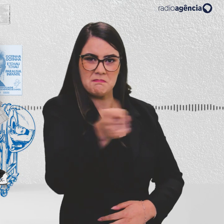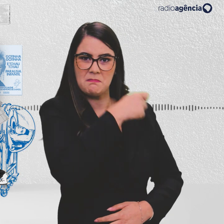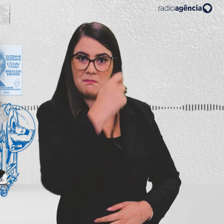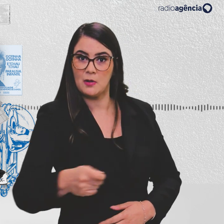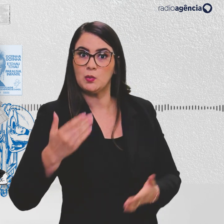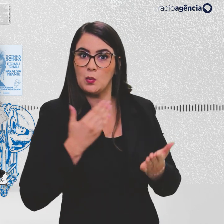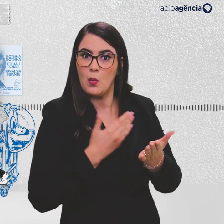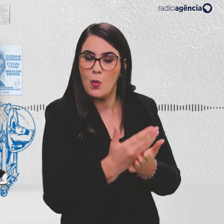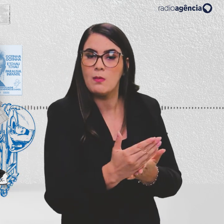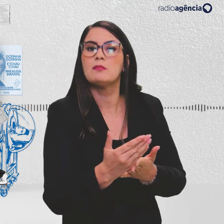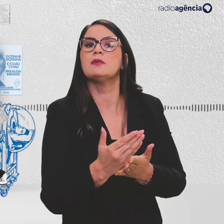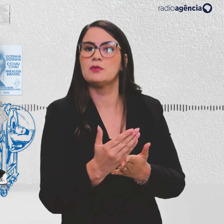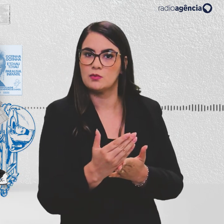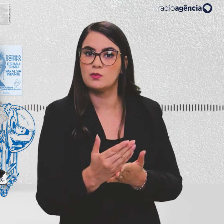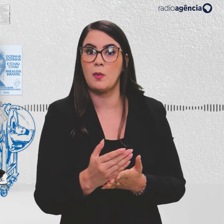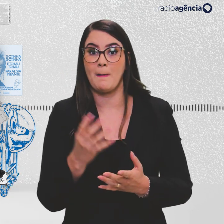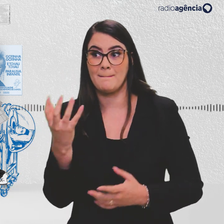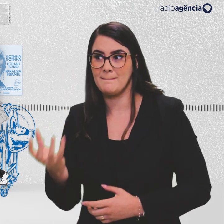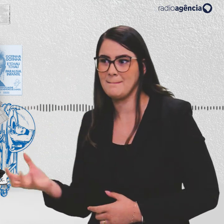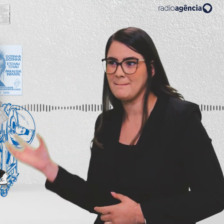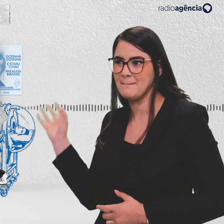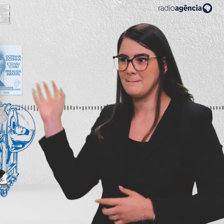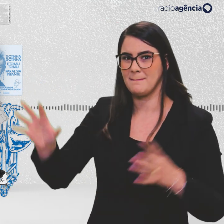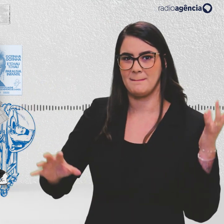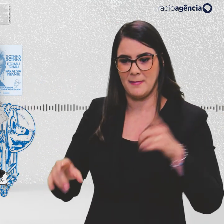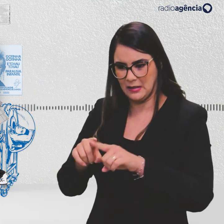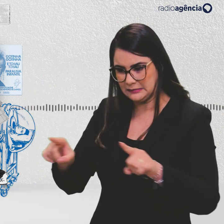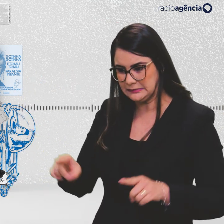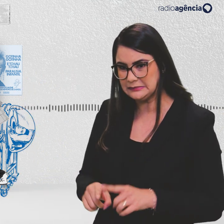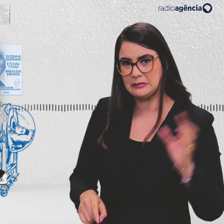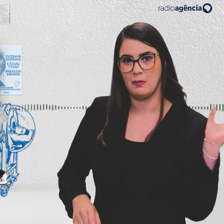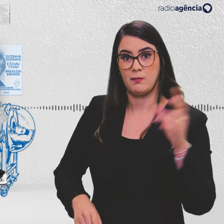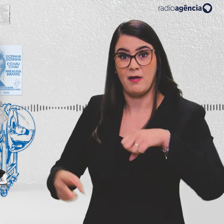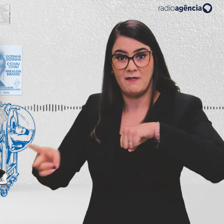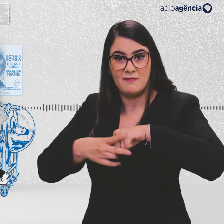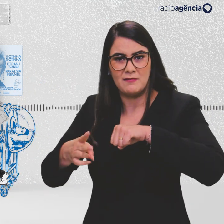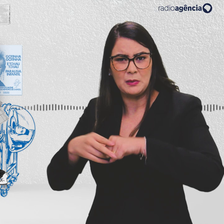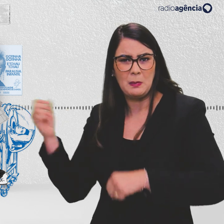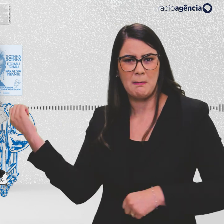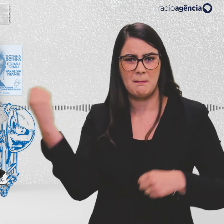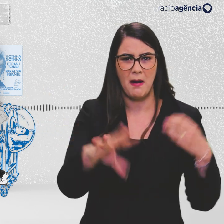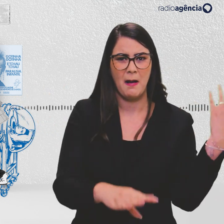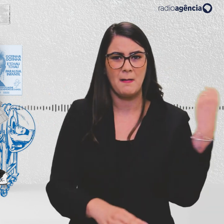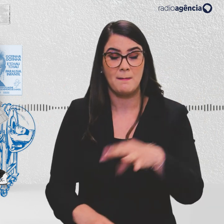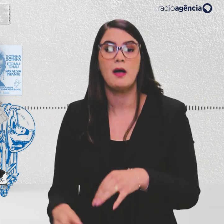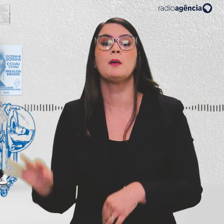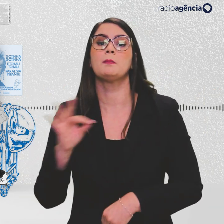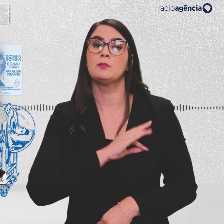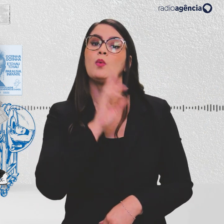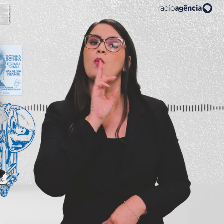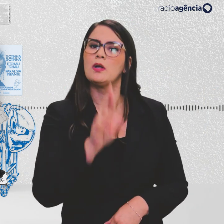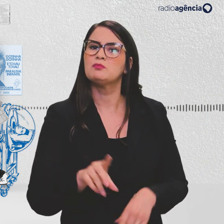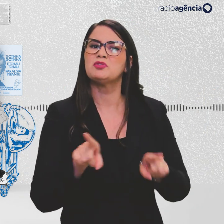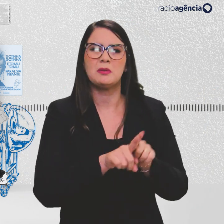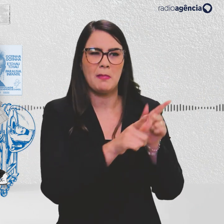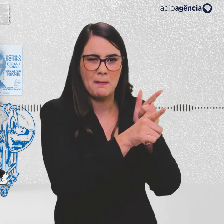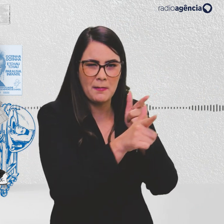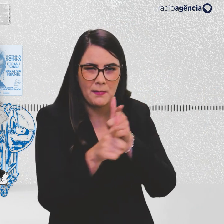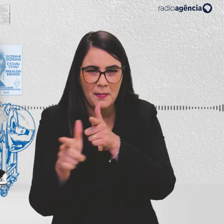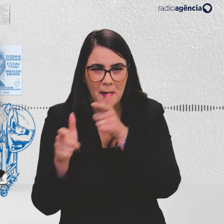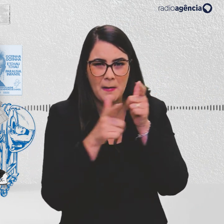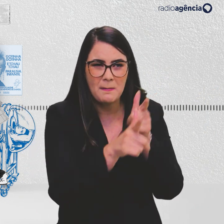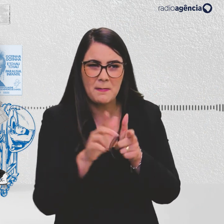Começaram a cortar o ar pedras grandes, paralelepípedos e cacos de garrafa. Os policiais respondiam a tiros de